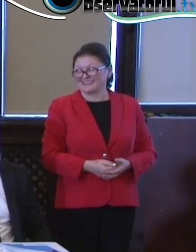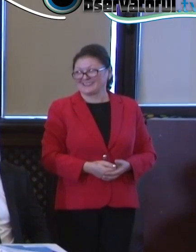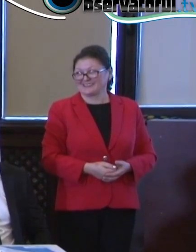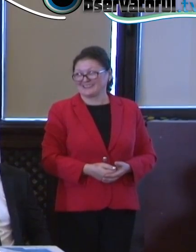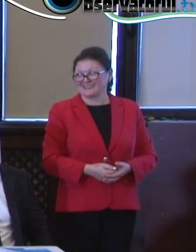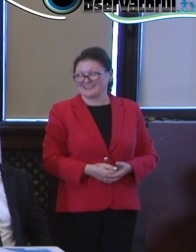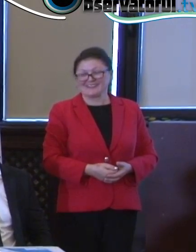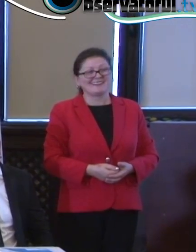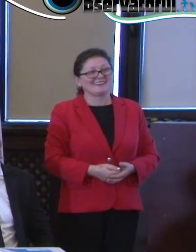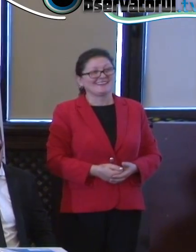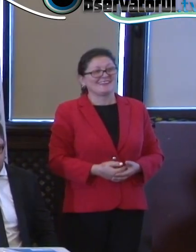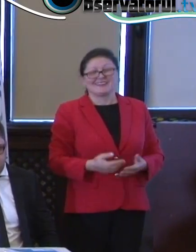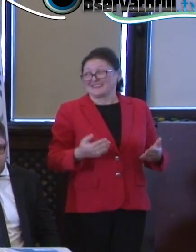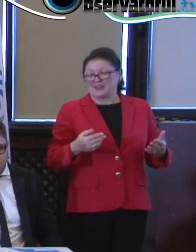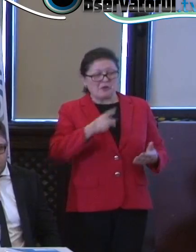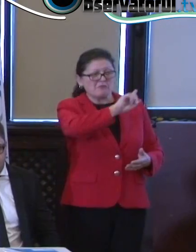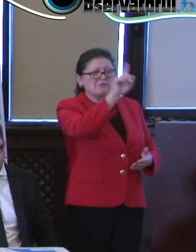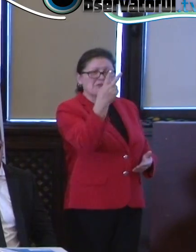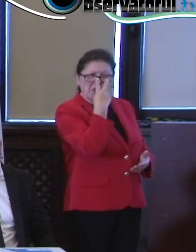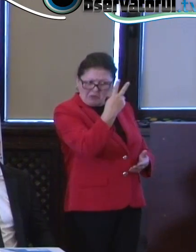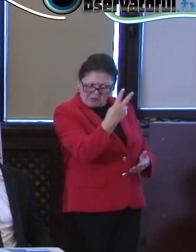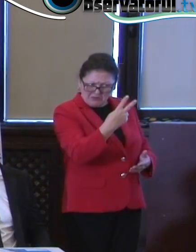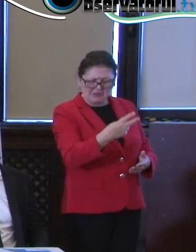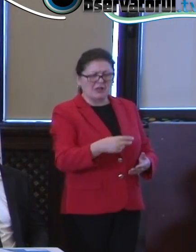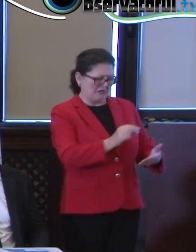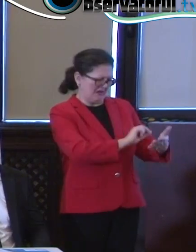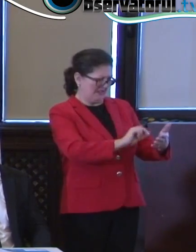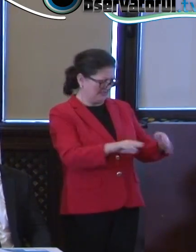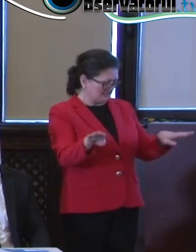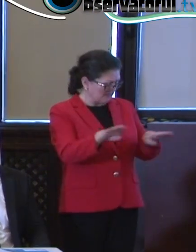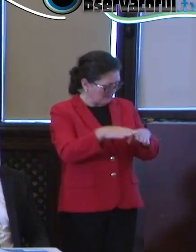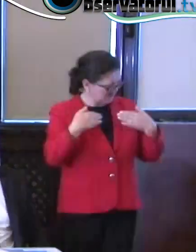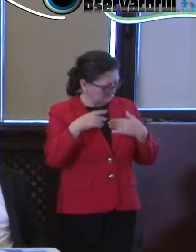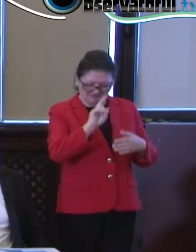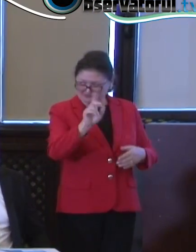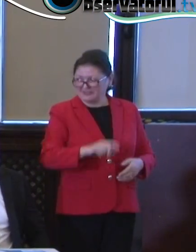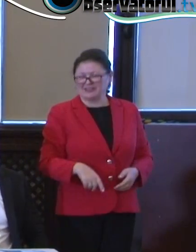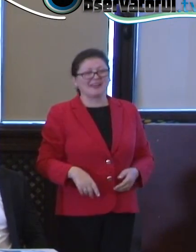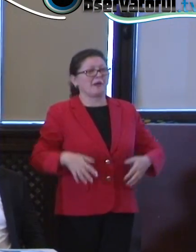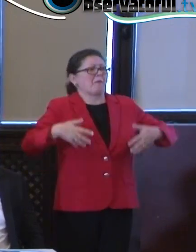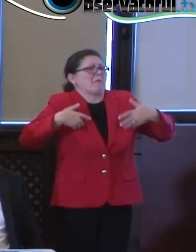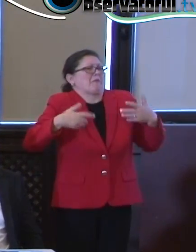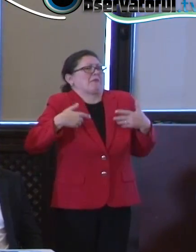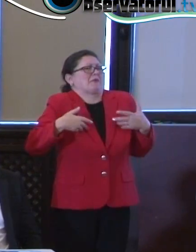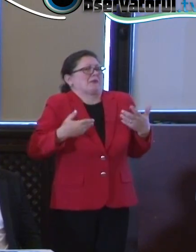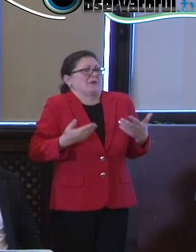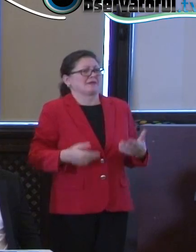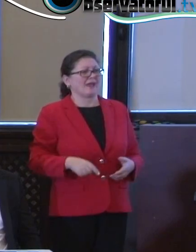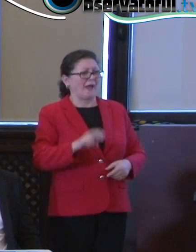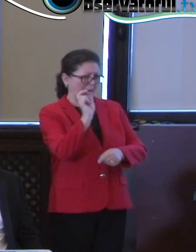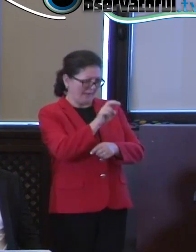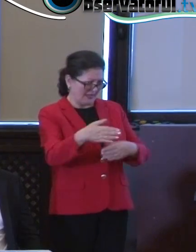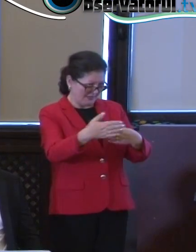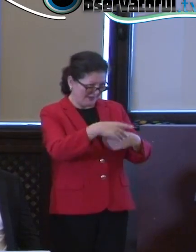prezentat, pregătit colegii mei, pentru că am, nu trez, două sentimente. Unul de bucurie că pot să fiu alături de